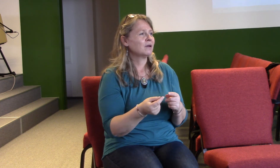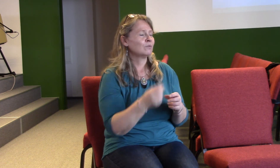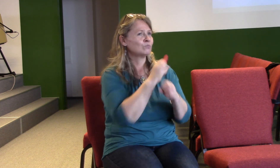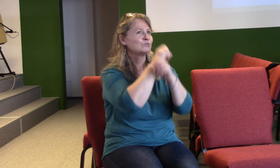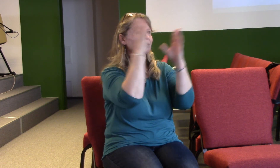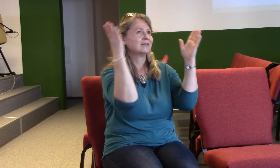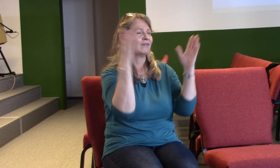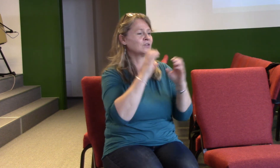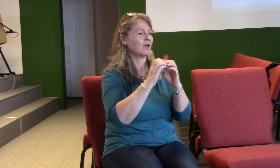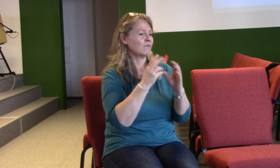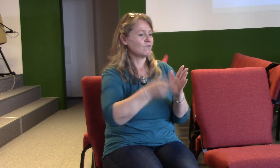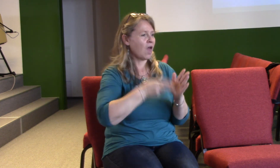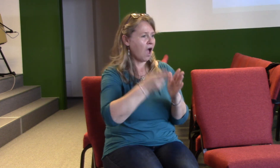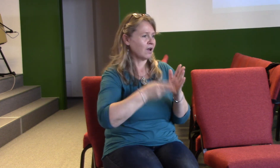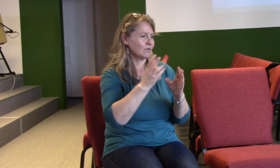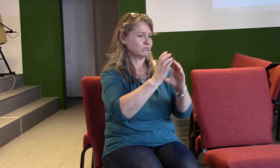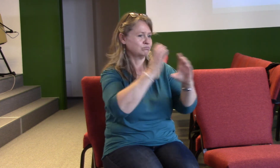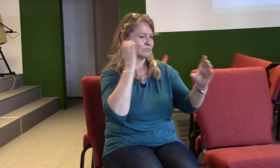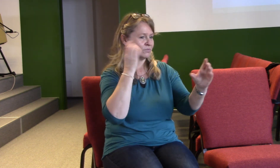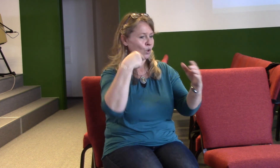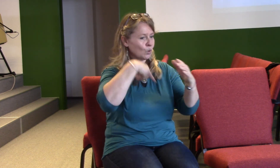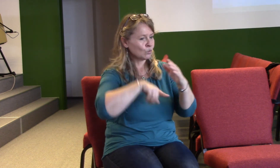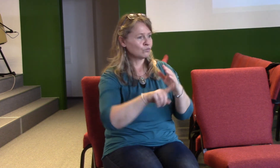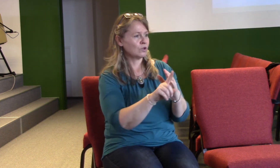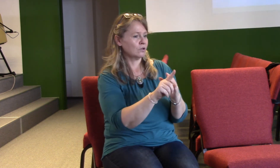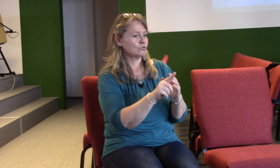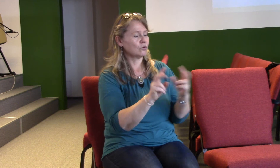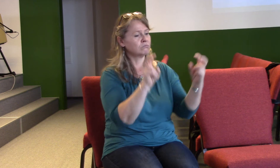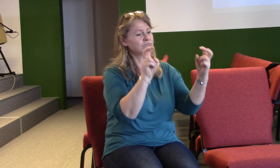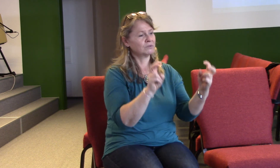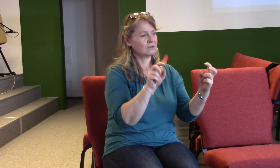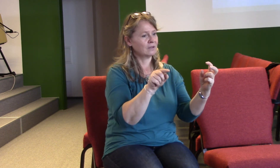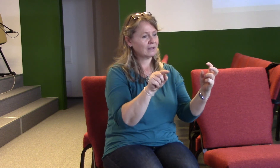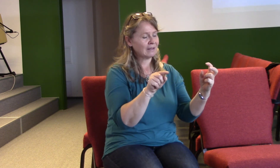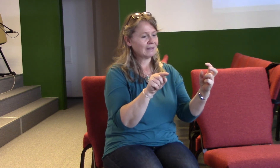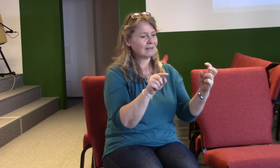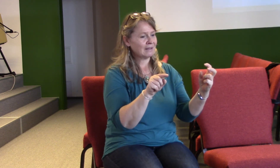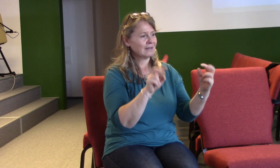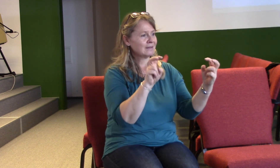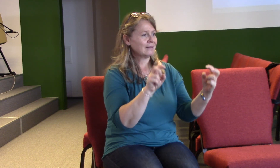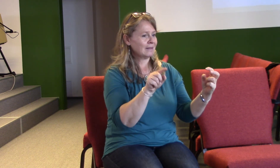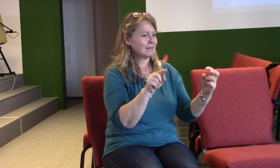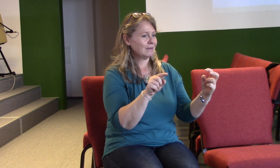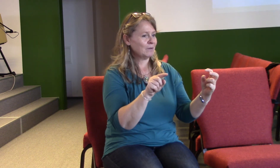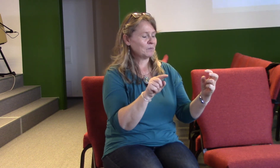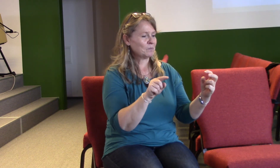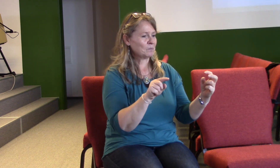koupé ve vlaku. A naproti sobě sedí takový mladý, neohrabaný